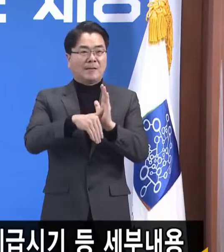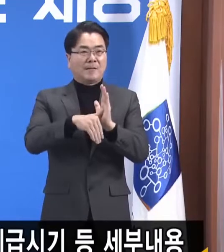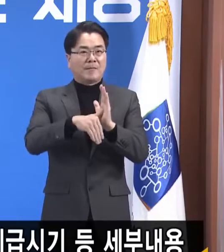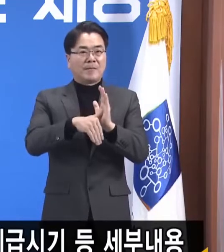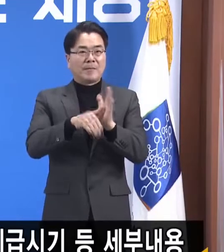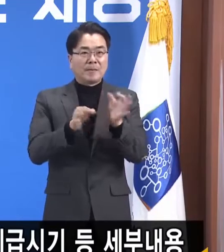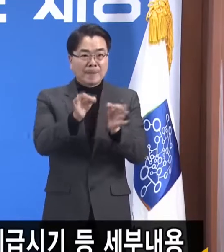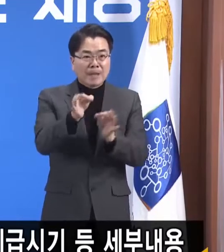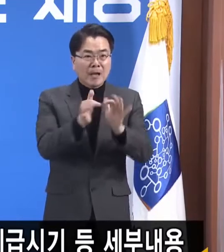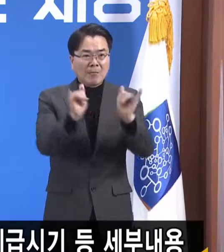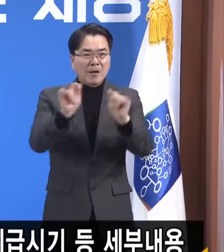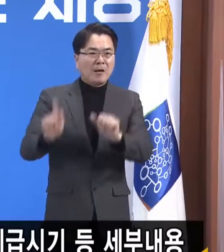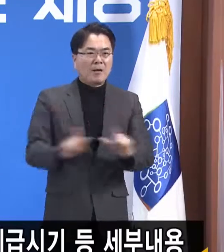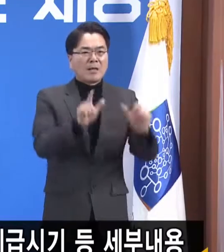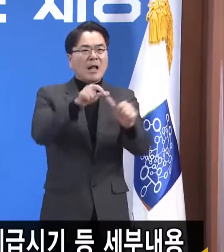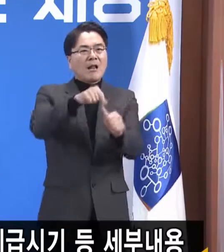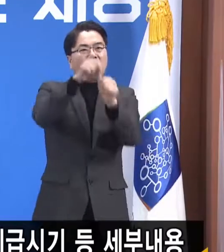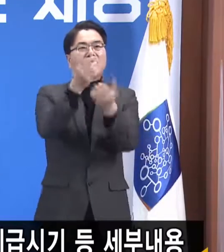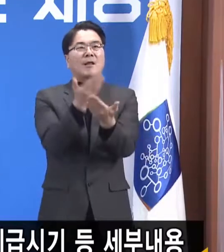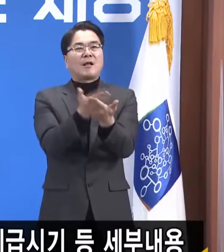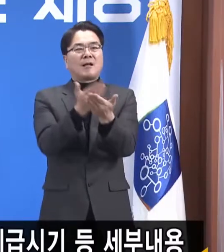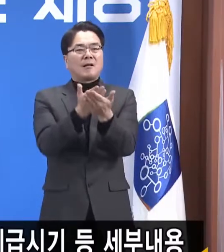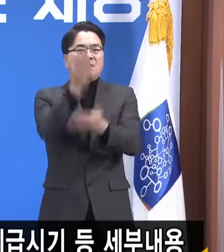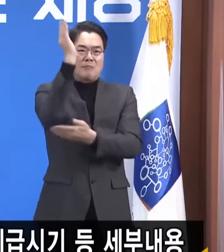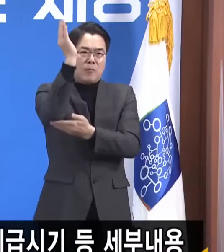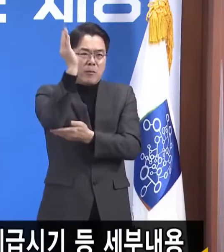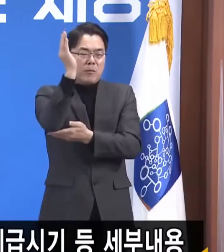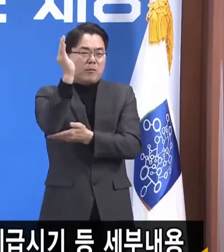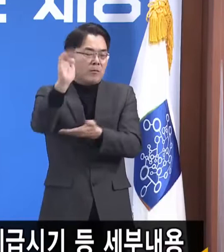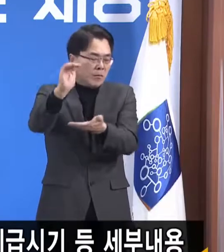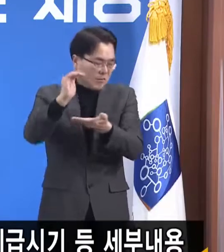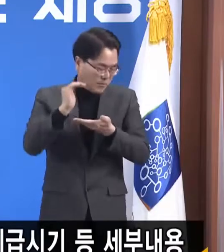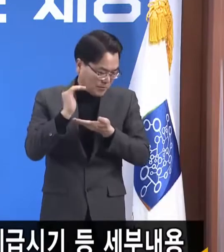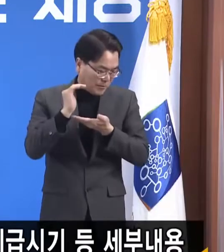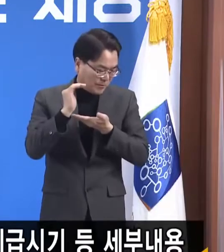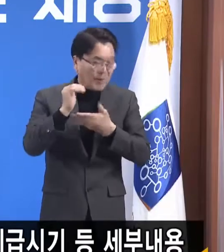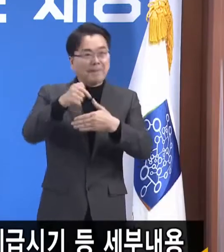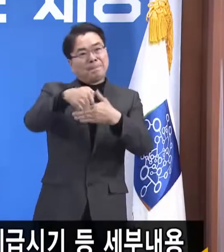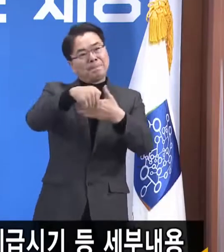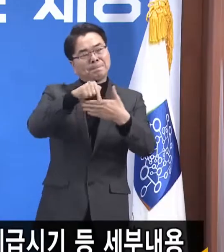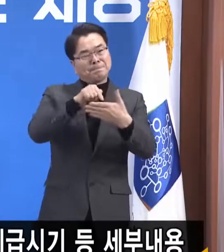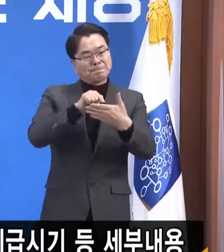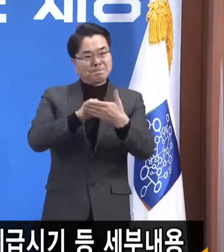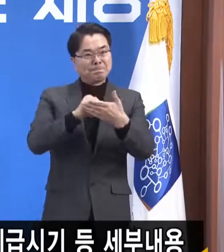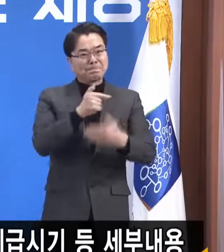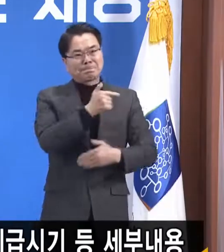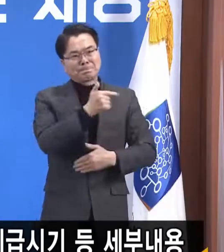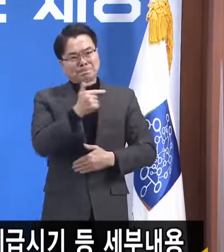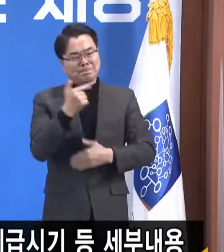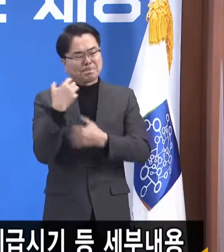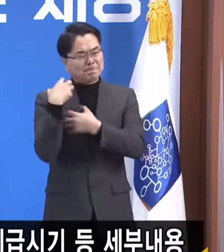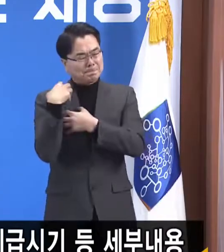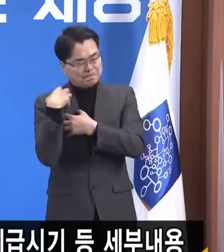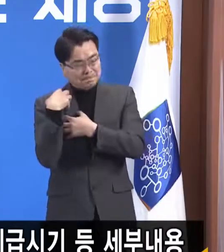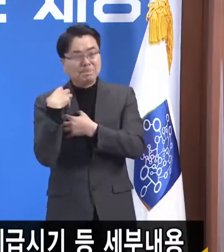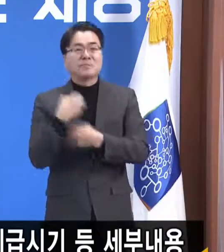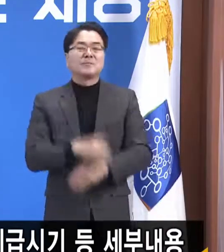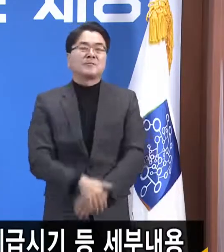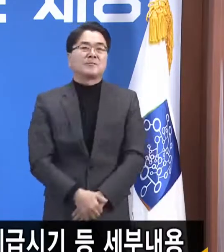상인들을 좀 살려달라는 그분들의 목소리를 접하면서 마음이 한없이 무거웠습니다.